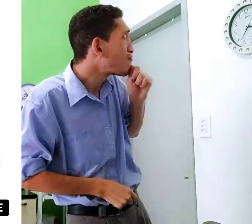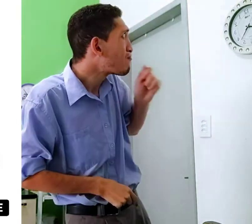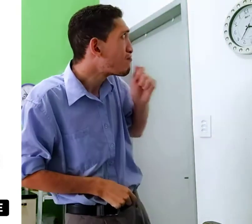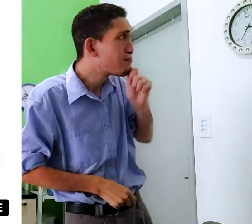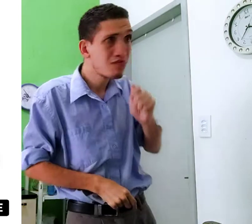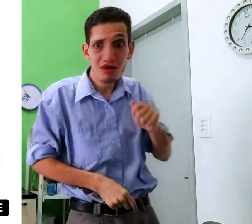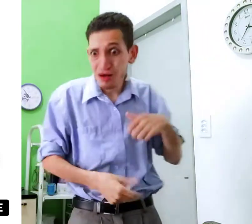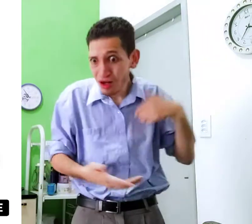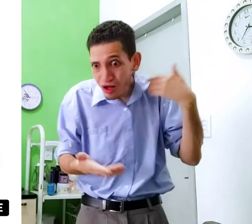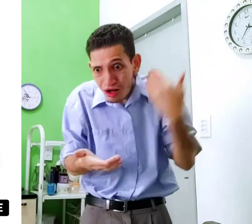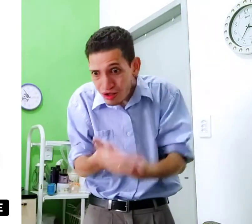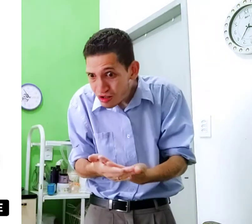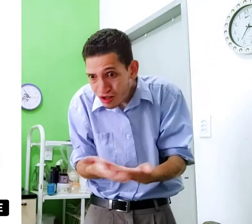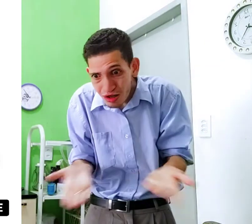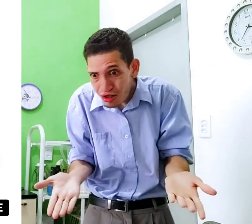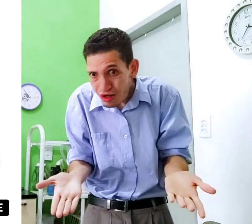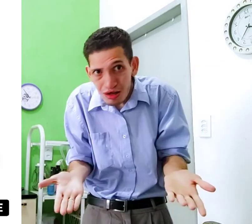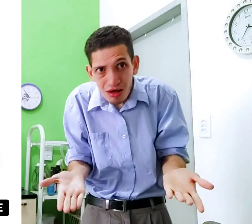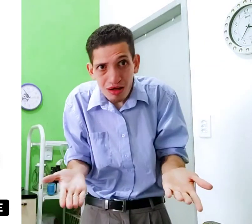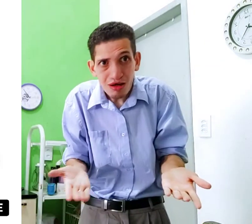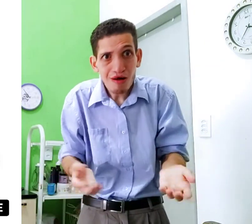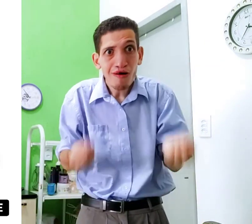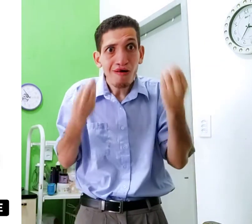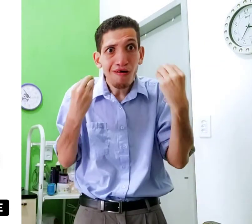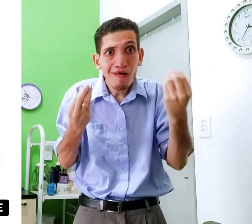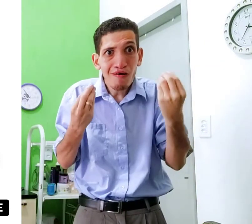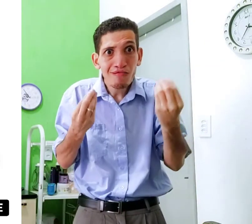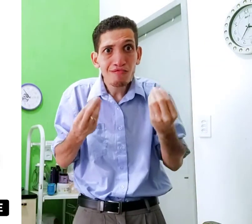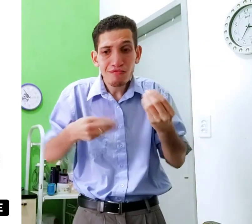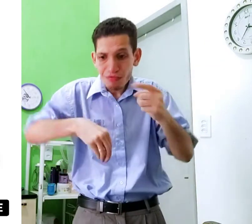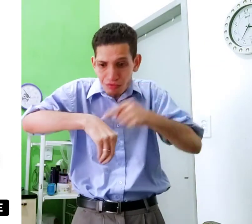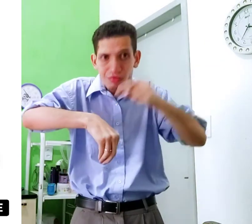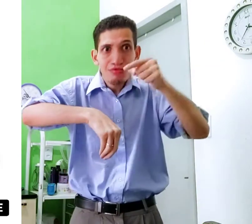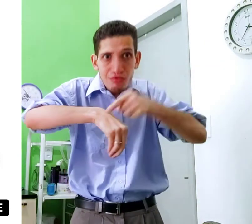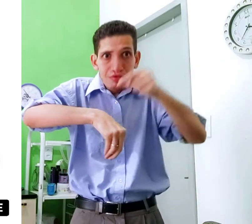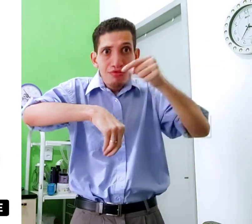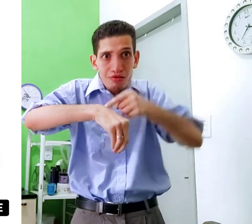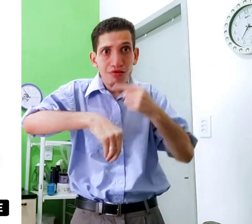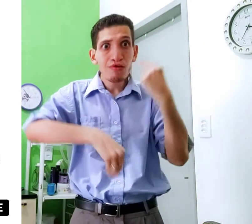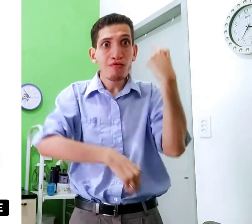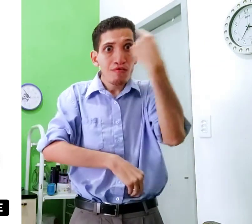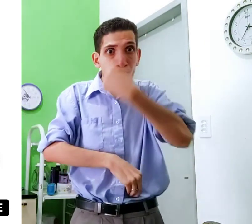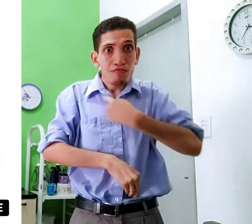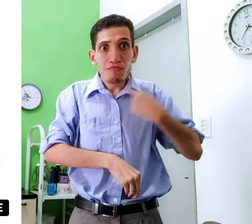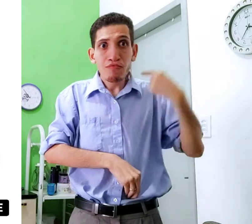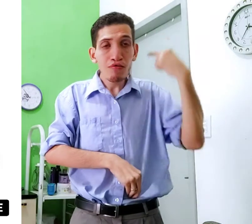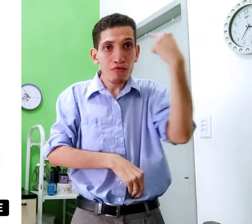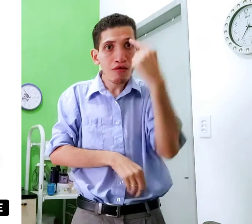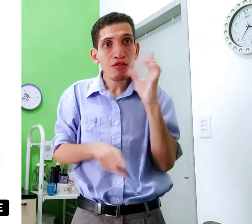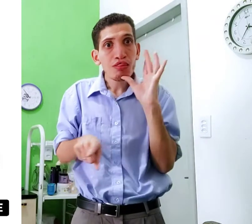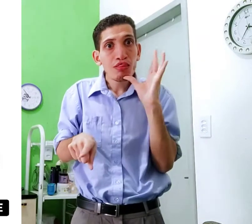Aí, ei, pera, eu ainda, até agora, como? O tempão, uma hora,